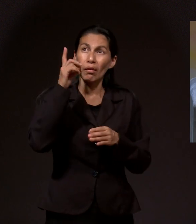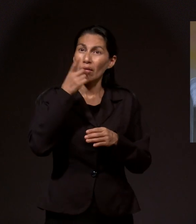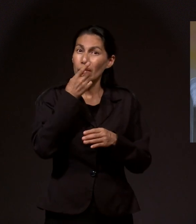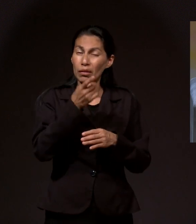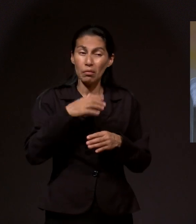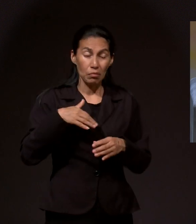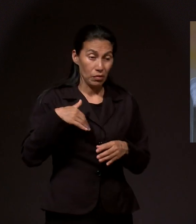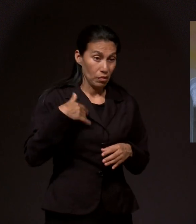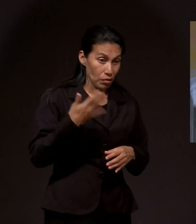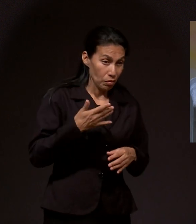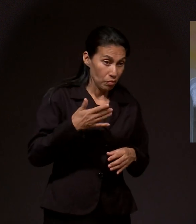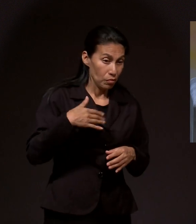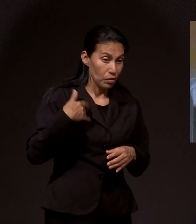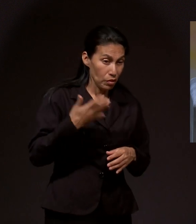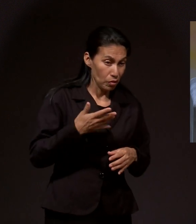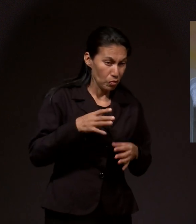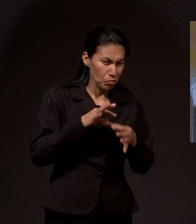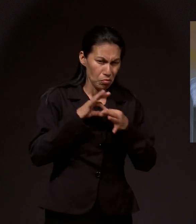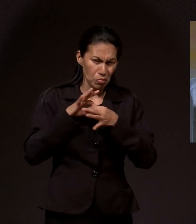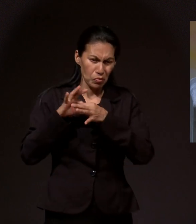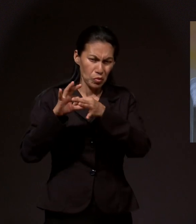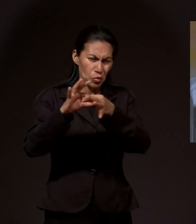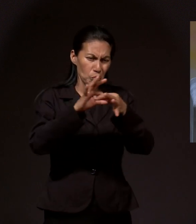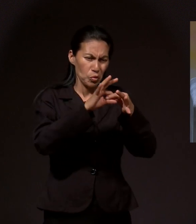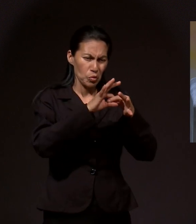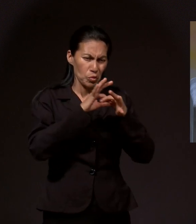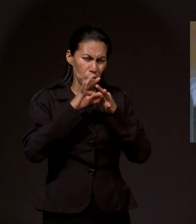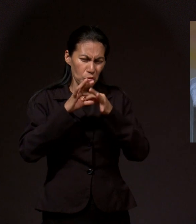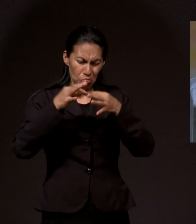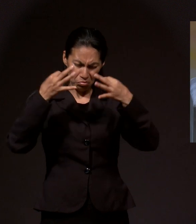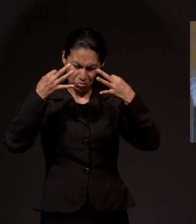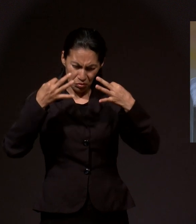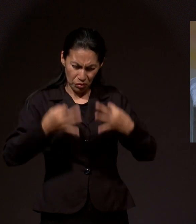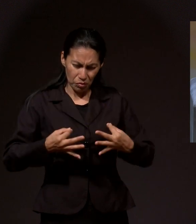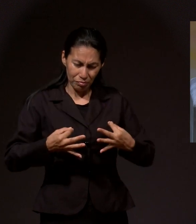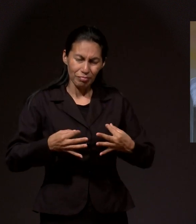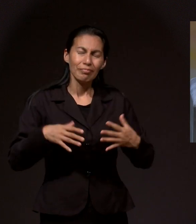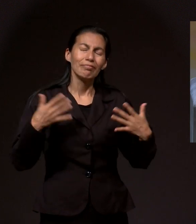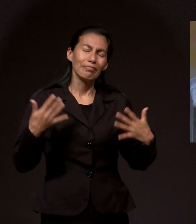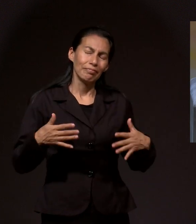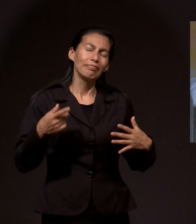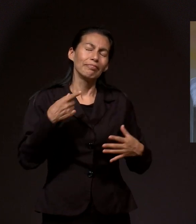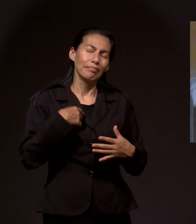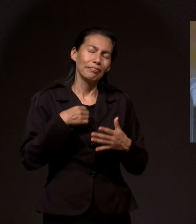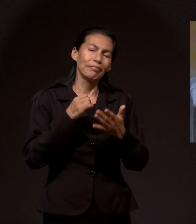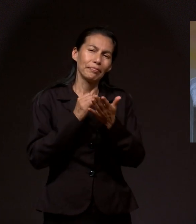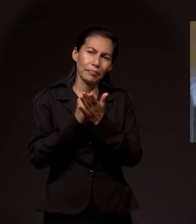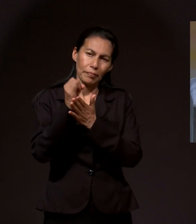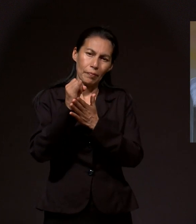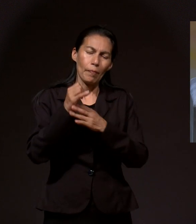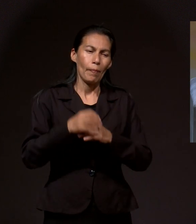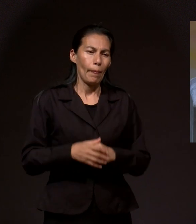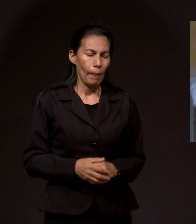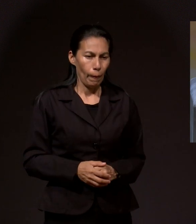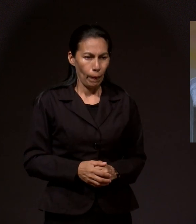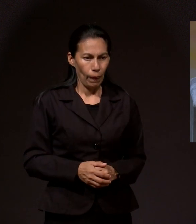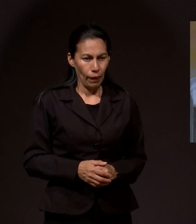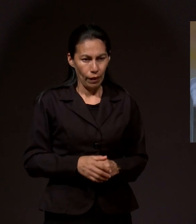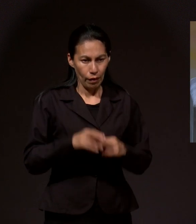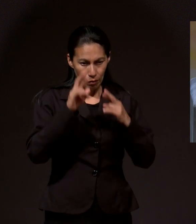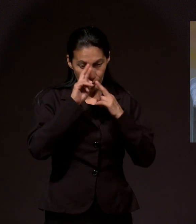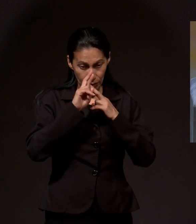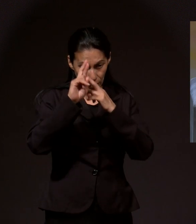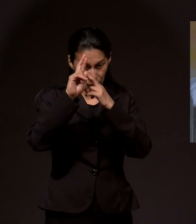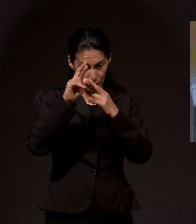milagro porque todo está en armonía con mis leyes y con la decisión de esta